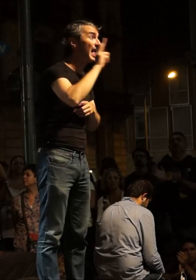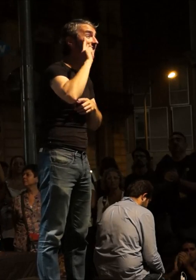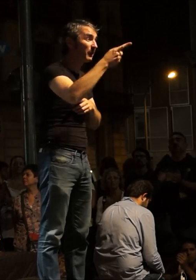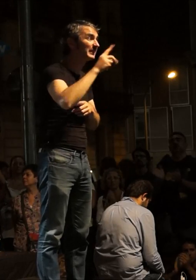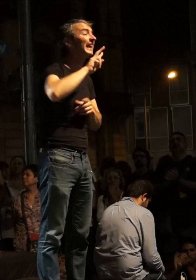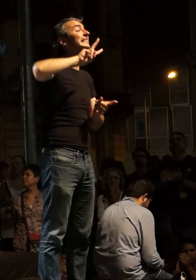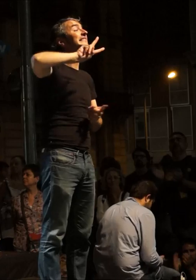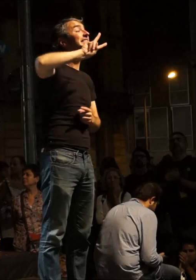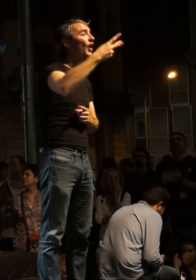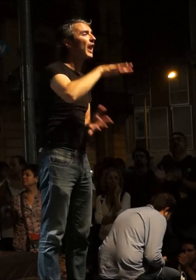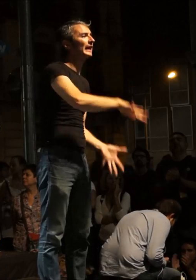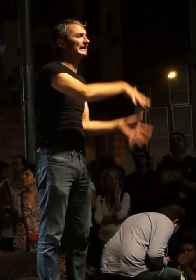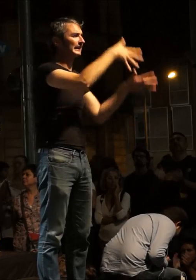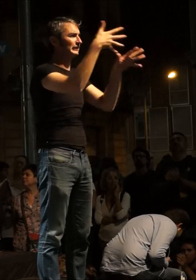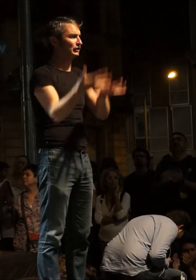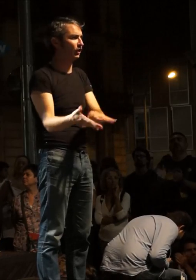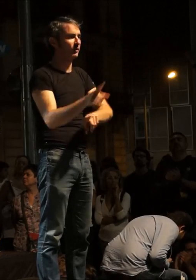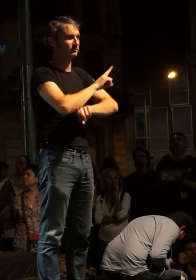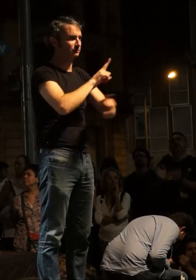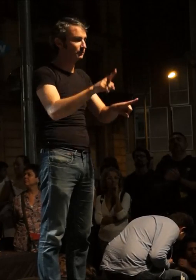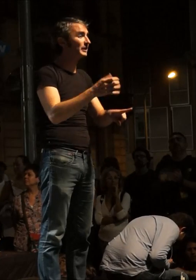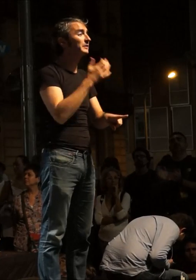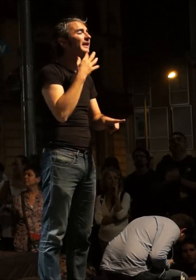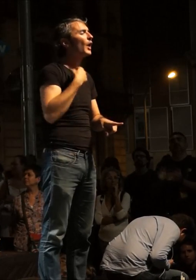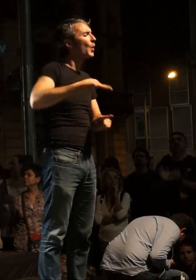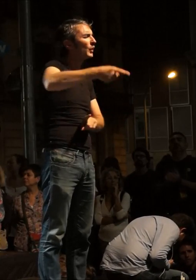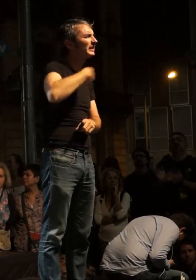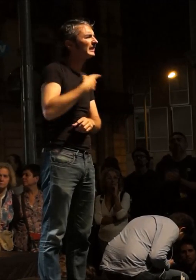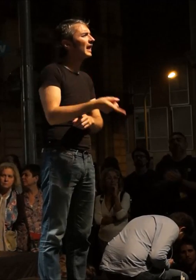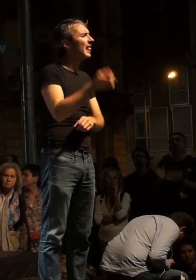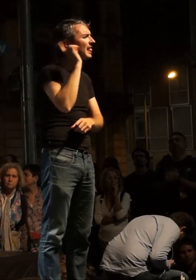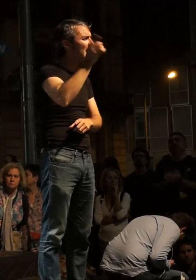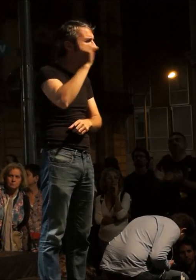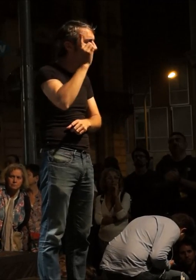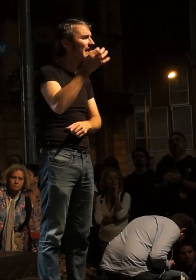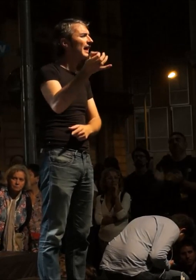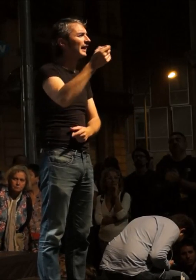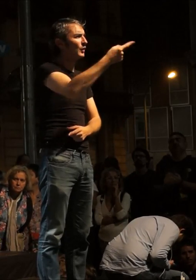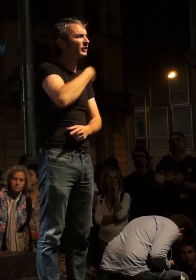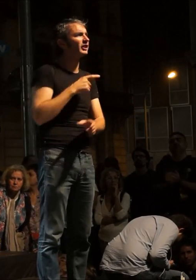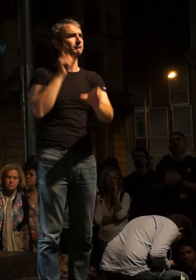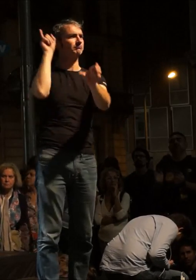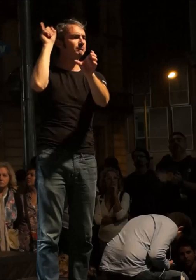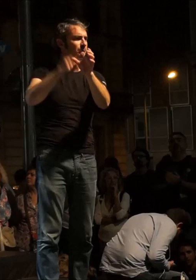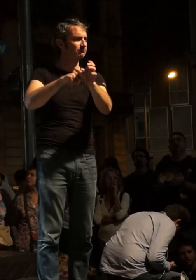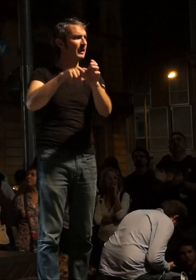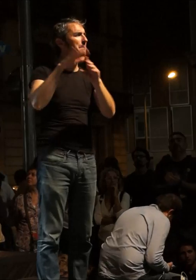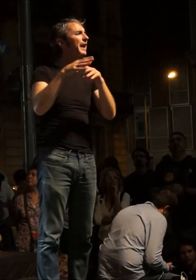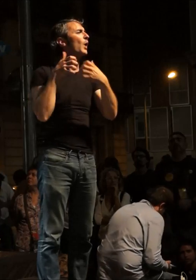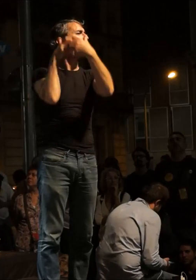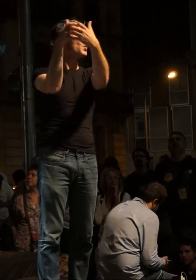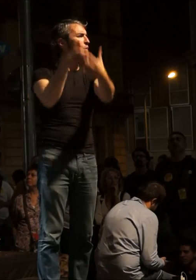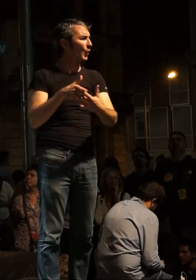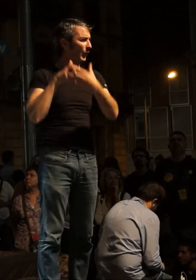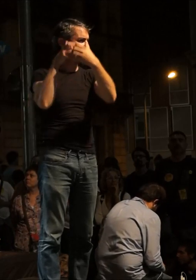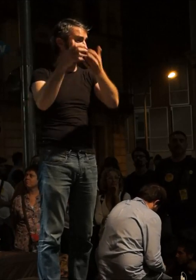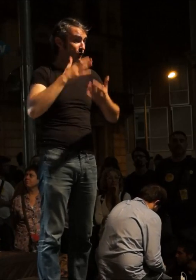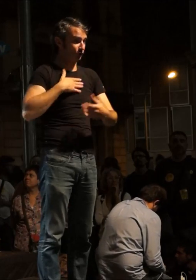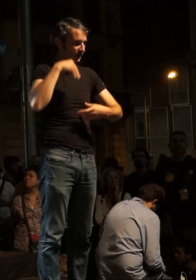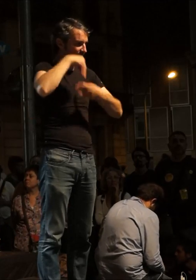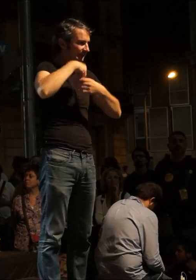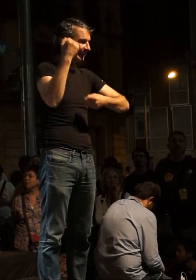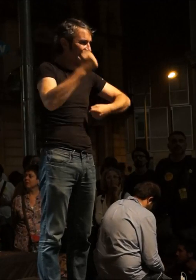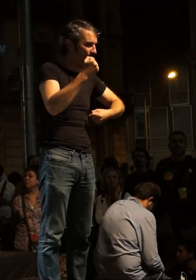transició, que si nosaltres no exigim i per tant formem part de les lluites al nostre lloc de